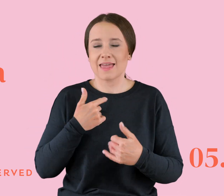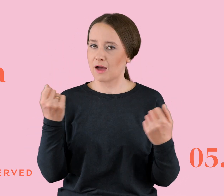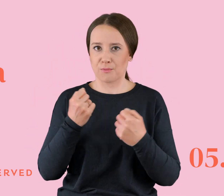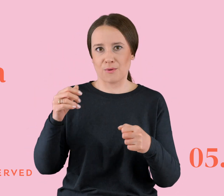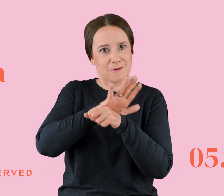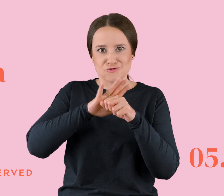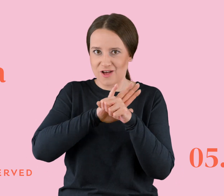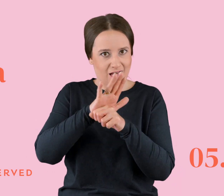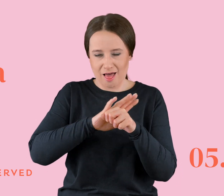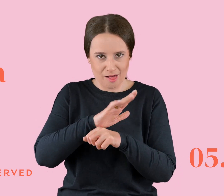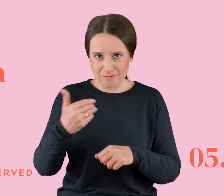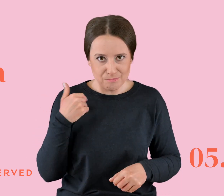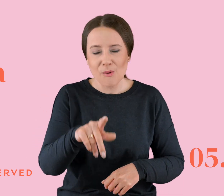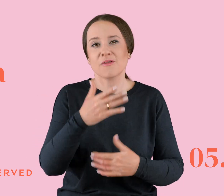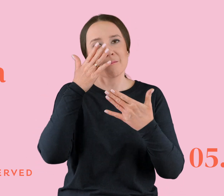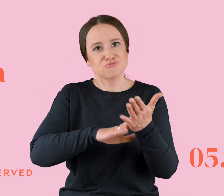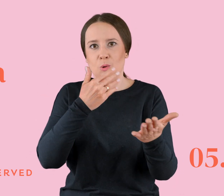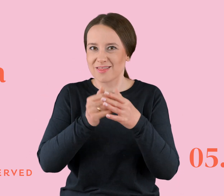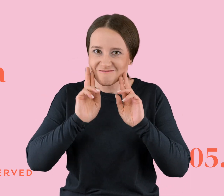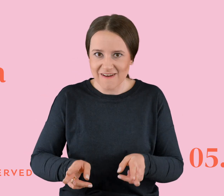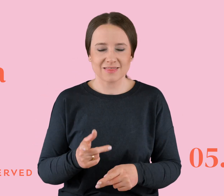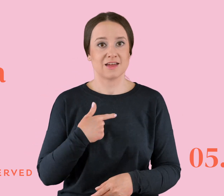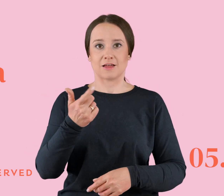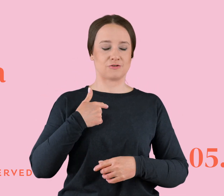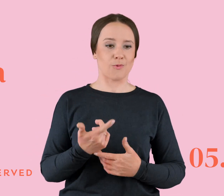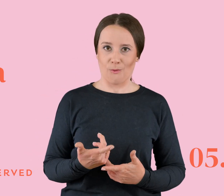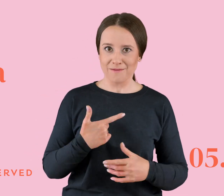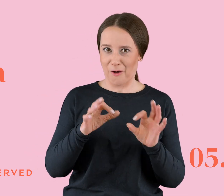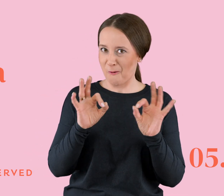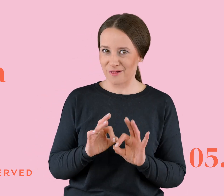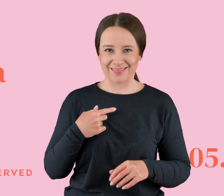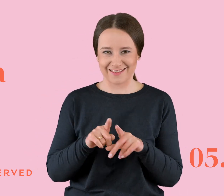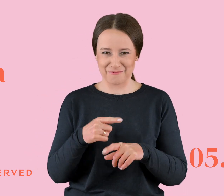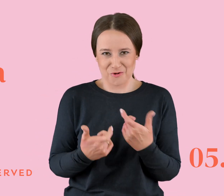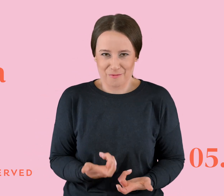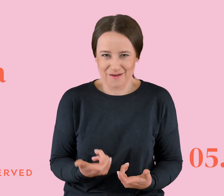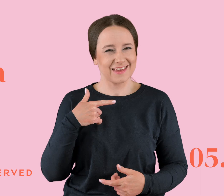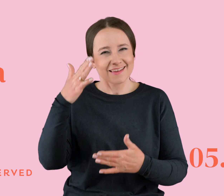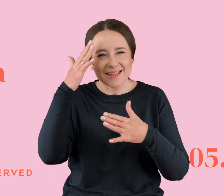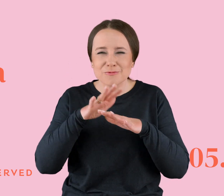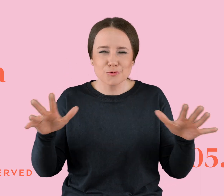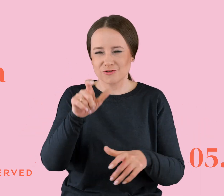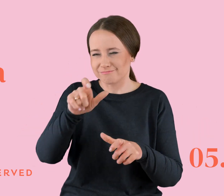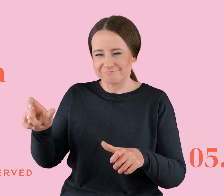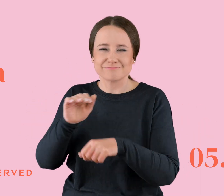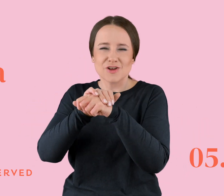przykładem. A i słuchajcie, on mnie w ogóle tym nie zaskoczył, bo ja opór sama robiłam takie rzeczy i znam masę przyjaciółek idiotek, które robiły to samo. I